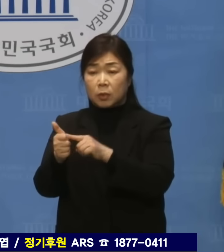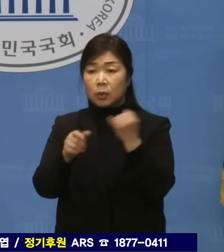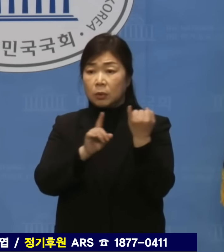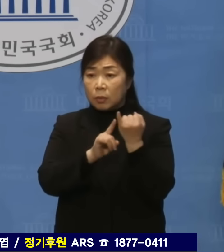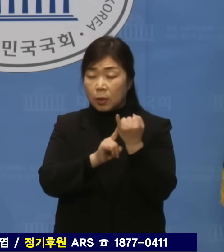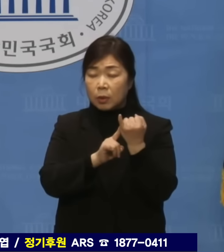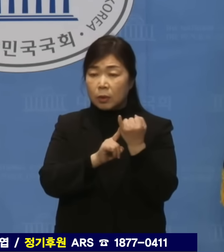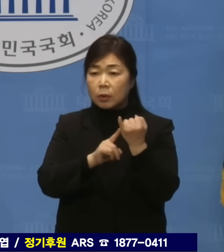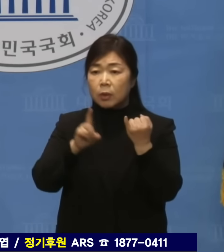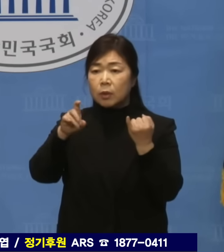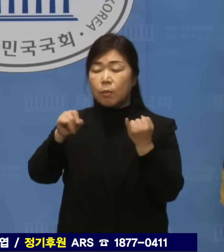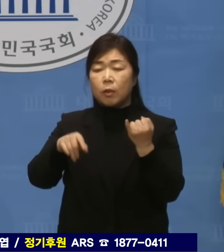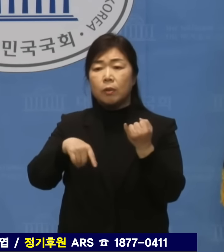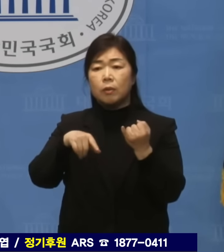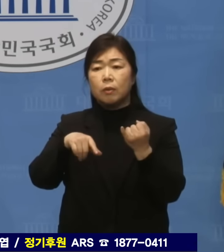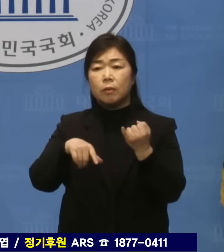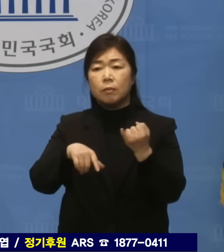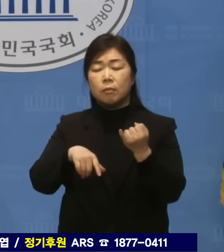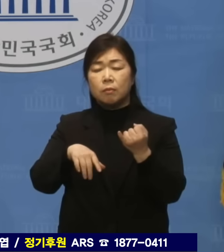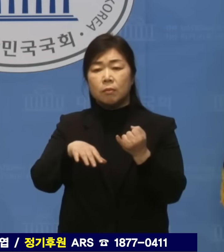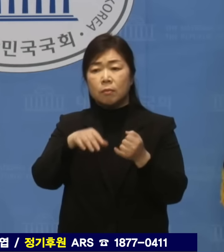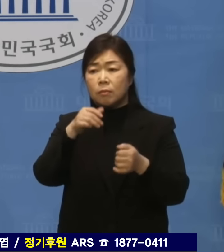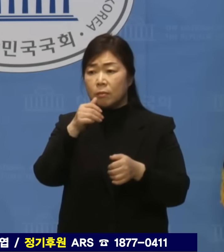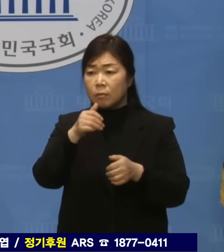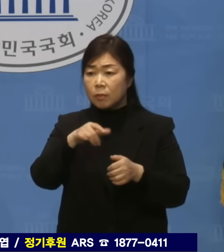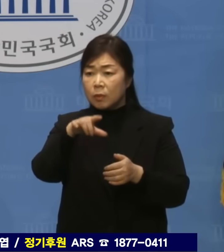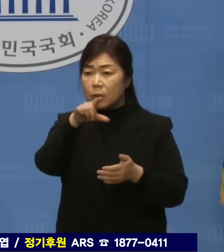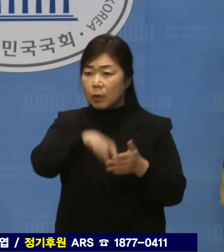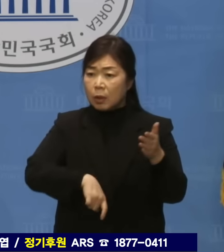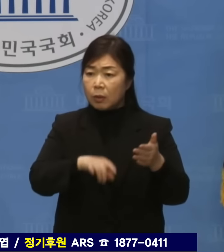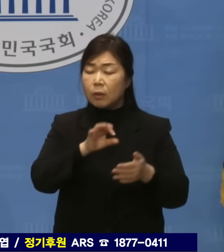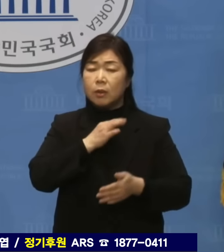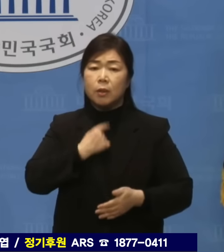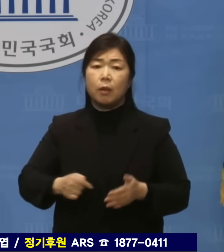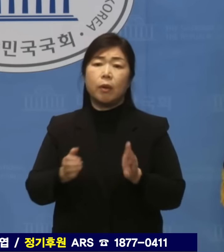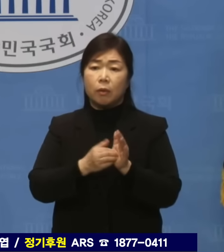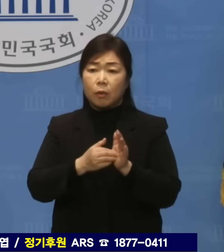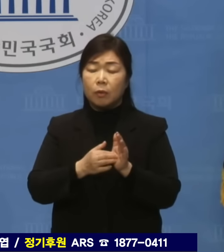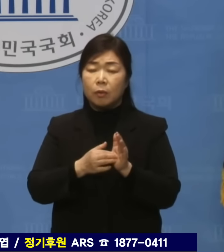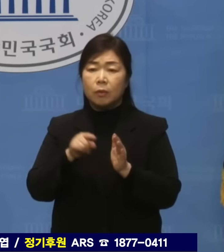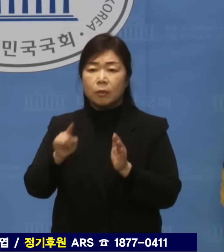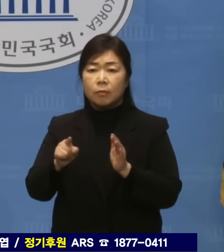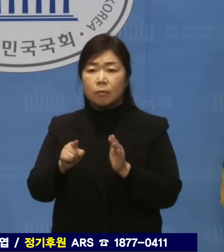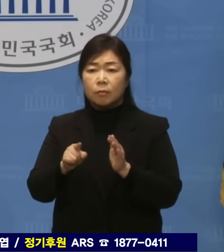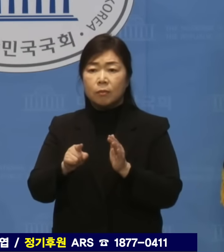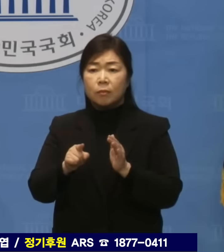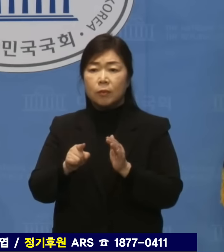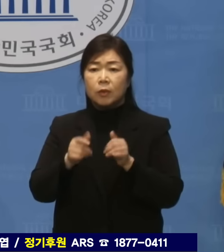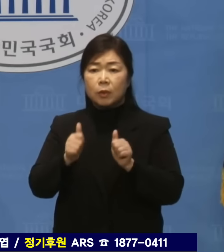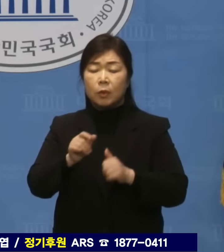공소시효 하루전에 기소한 검찰의 태도와는 하늘과 땅 차이입니다.